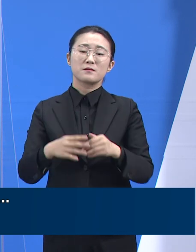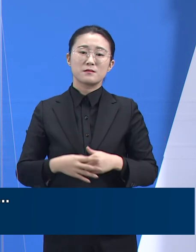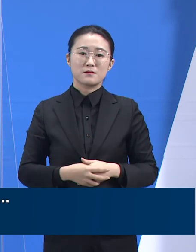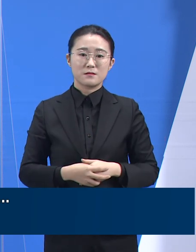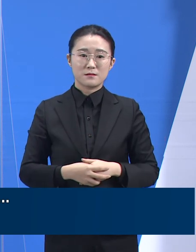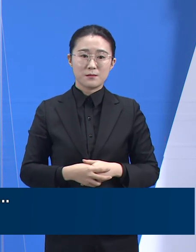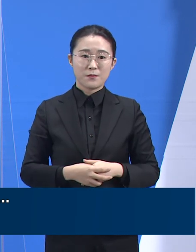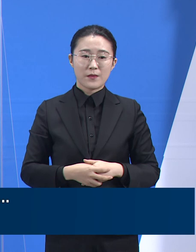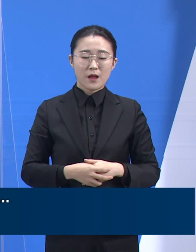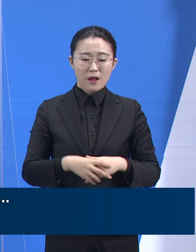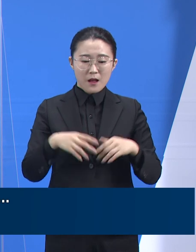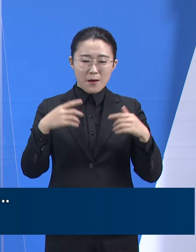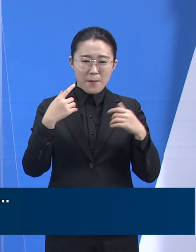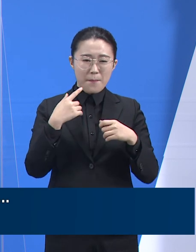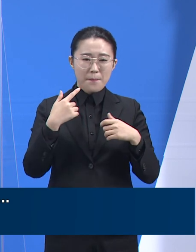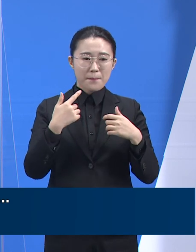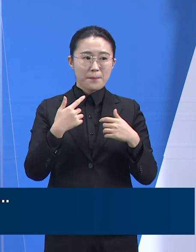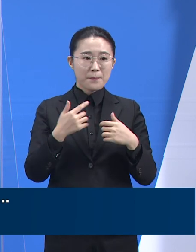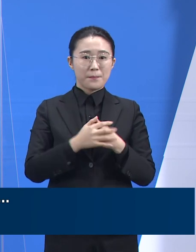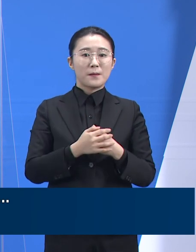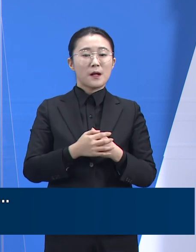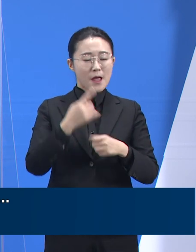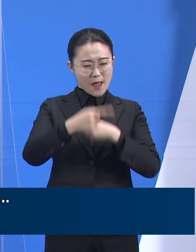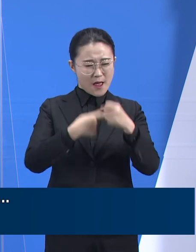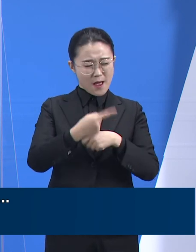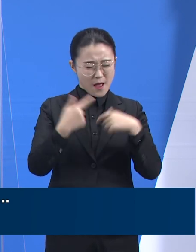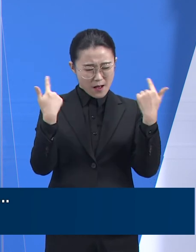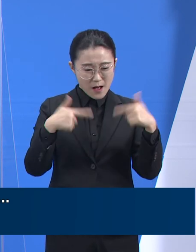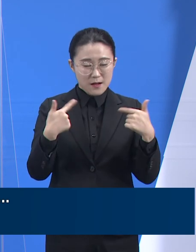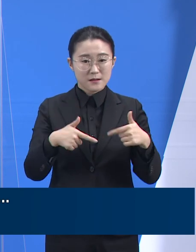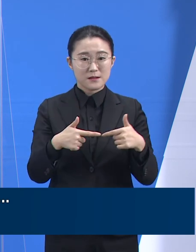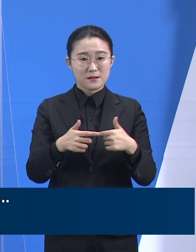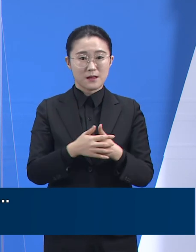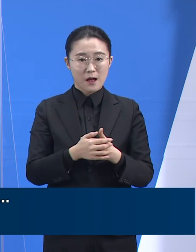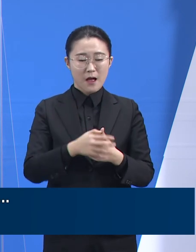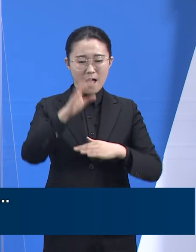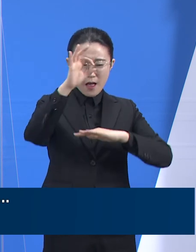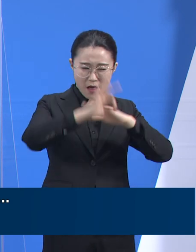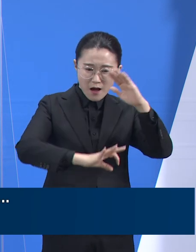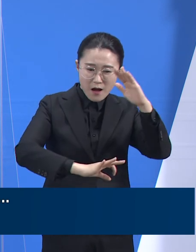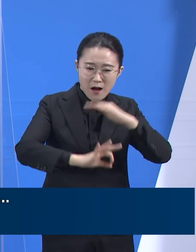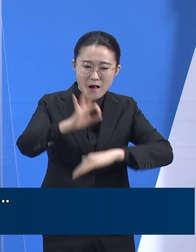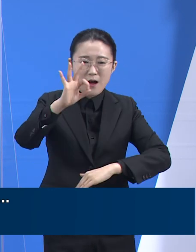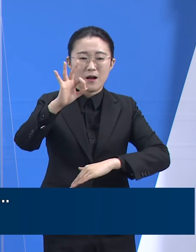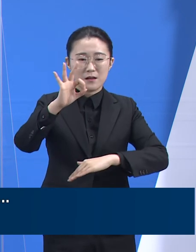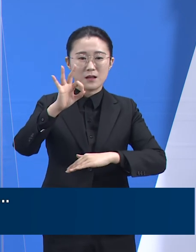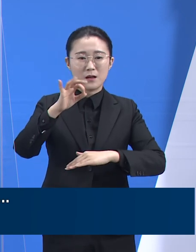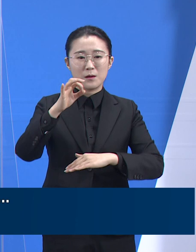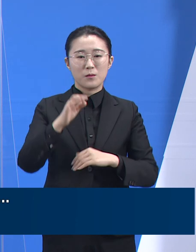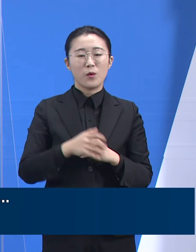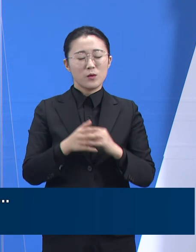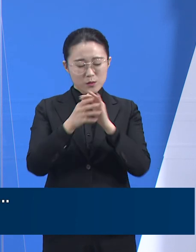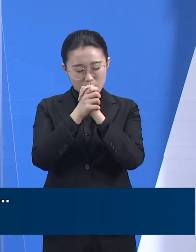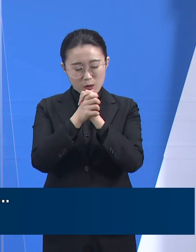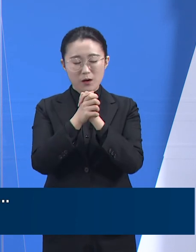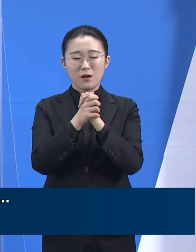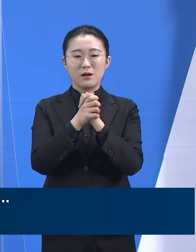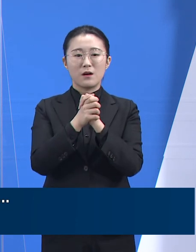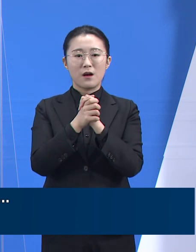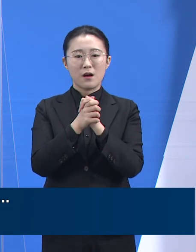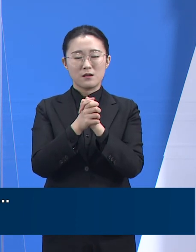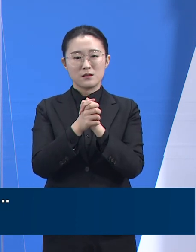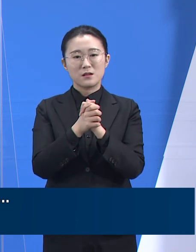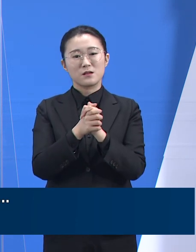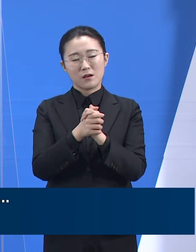우리의 풍습이기에 이러한 조치들이 다소 과도하게 비춰질지 모르겠습니다. 그러나 코로나19에 대해서는